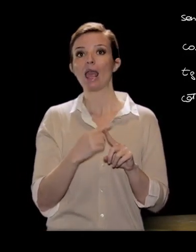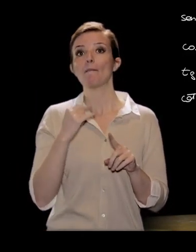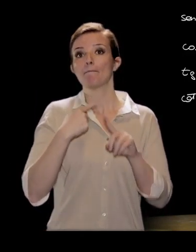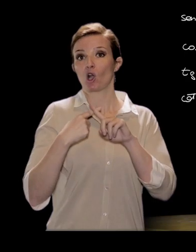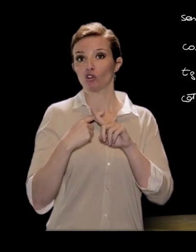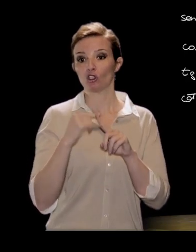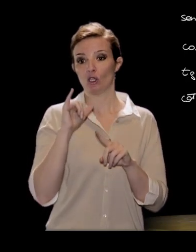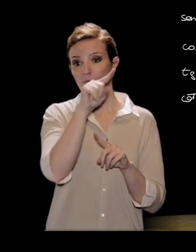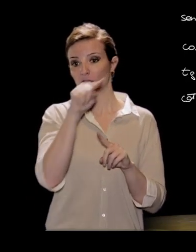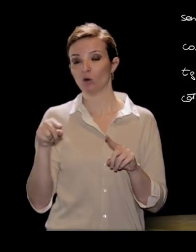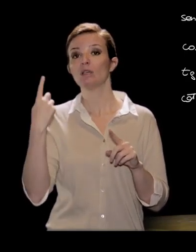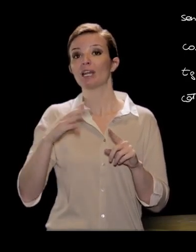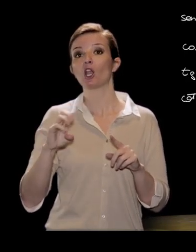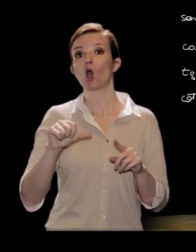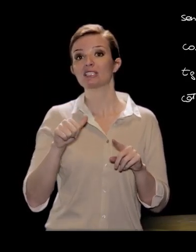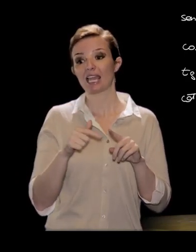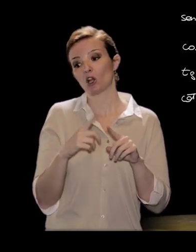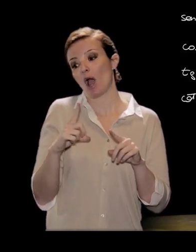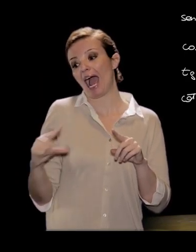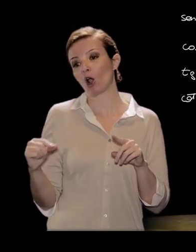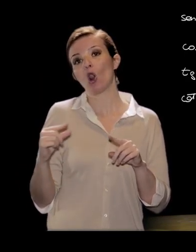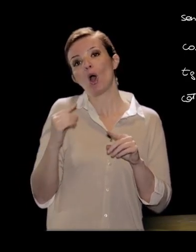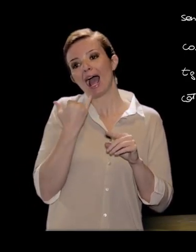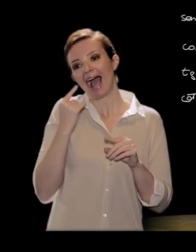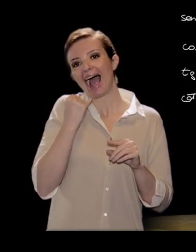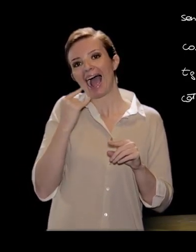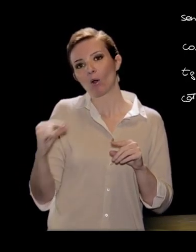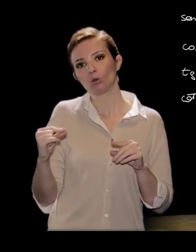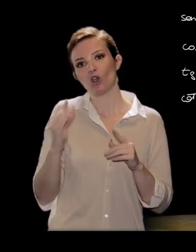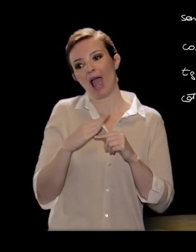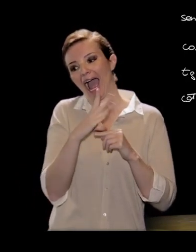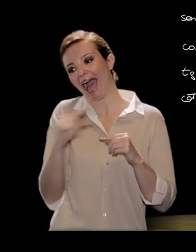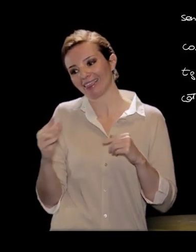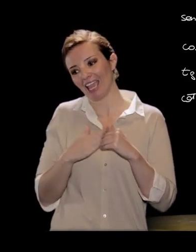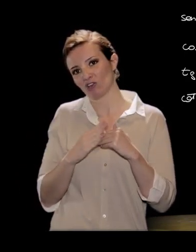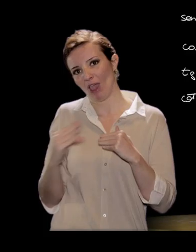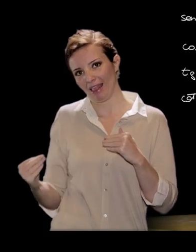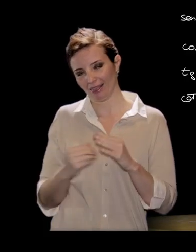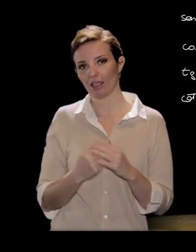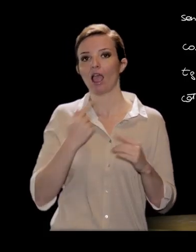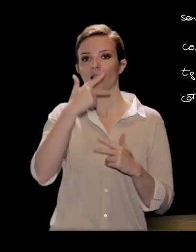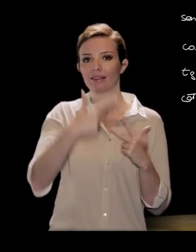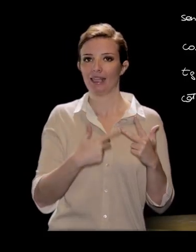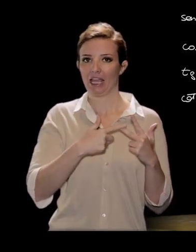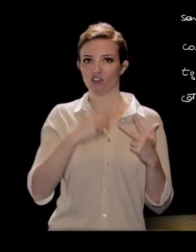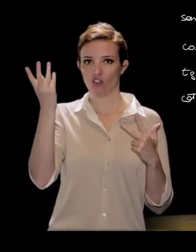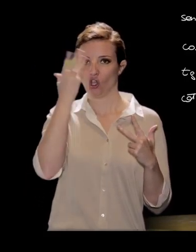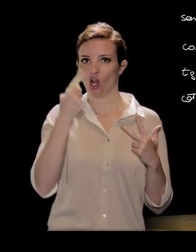acuto adiacente ad esso. Il terzo teorema ci dice che in un triangolo rettangolo un cateto è uguale al